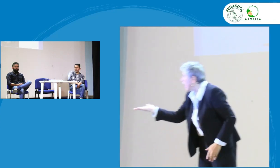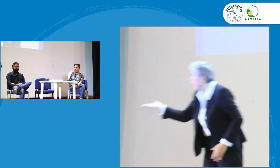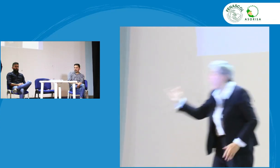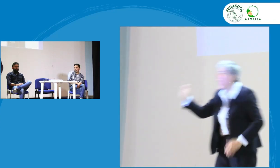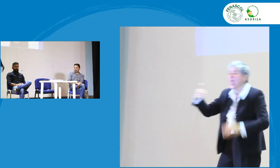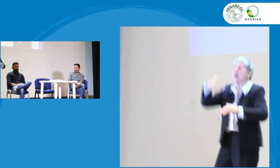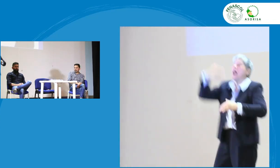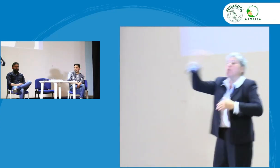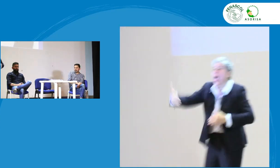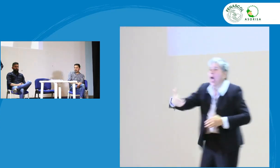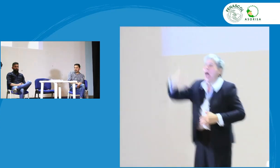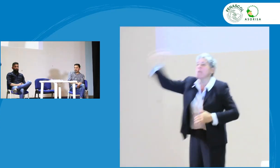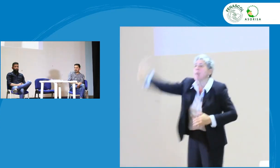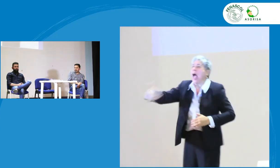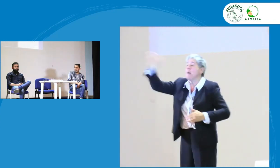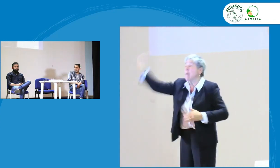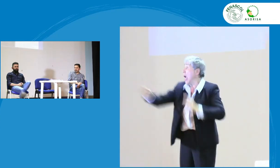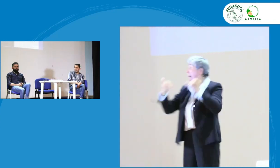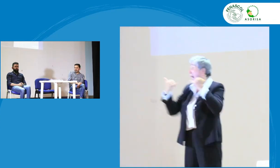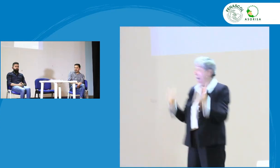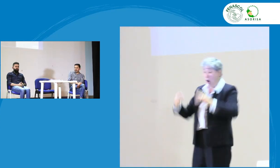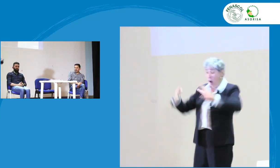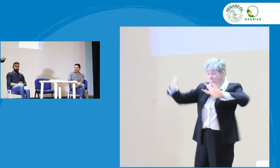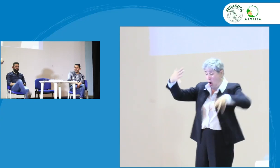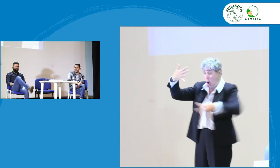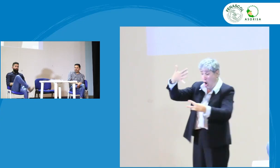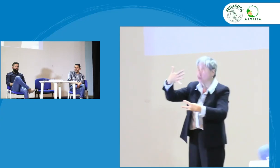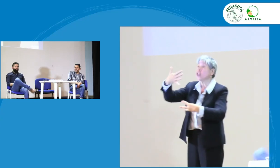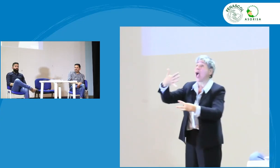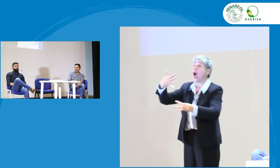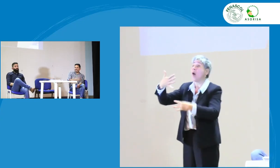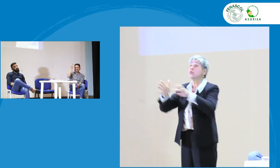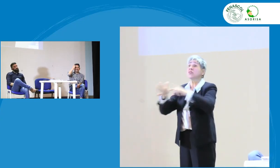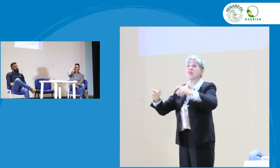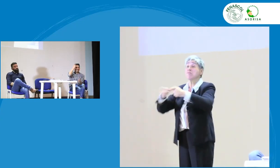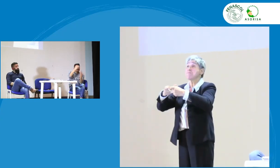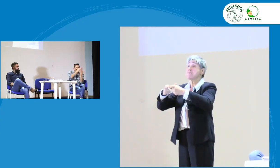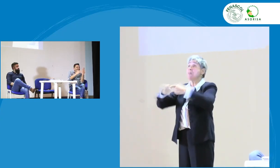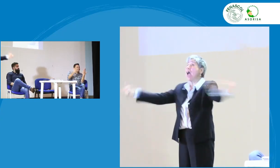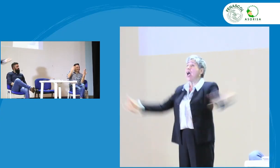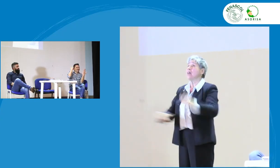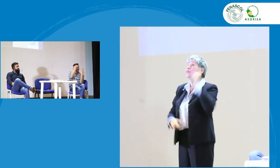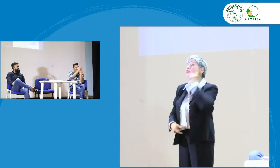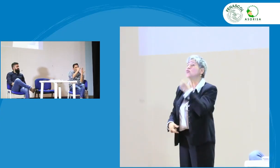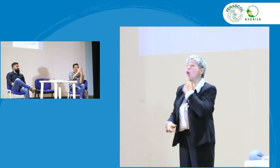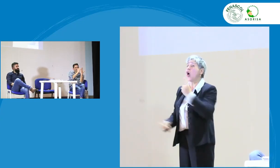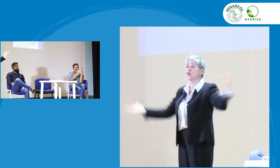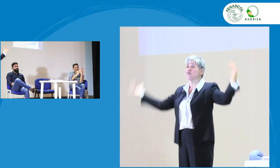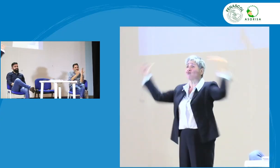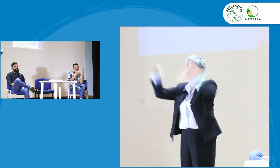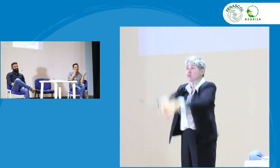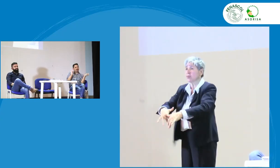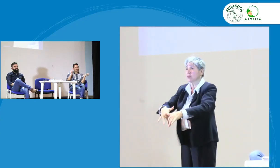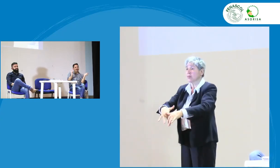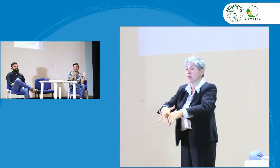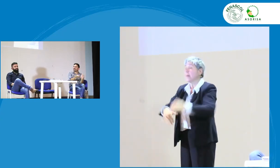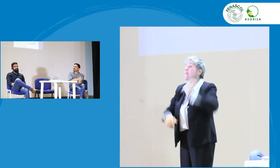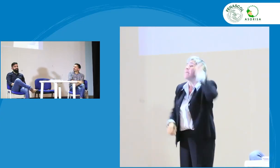segundo congreso y ya después el siguiente ahorita estamos en el octavo y la gran mayoría son personas